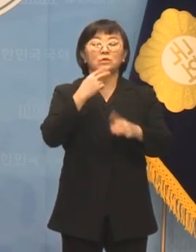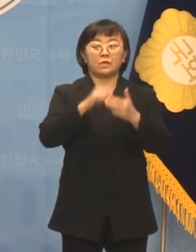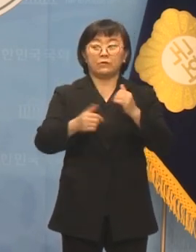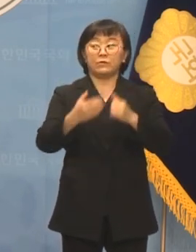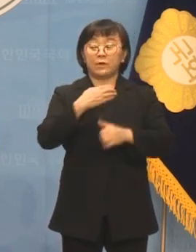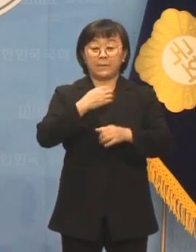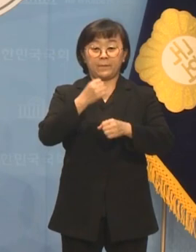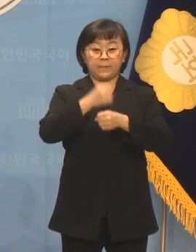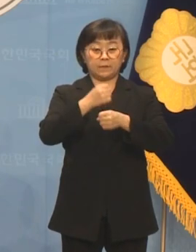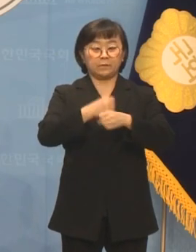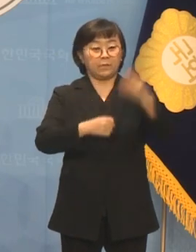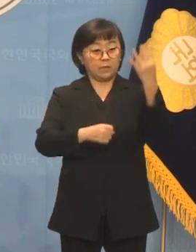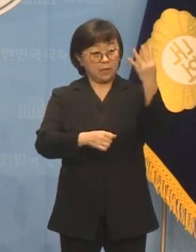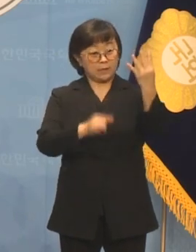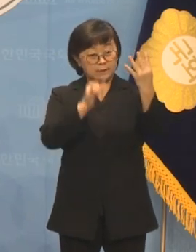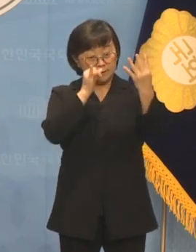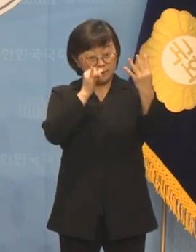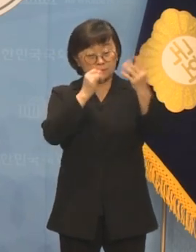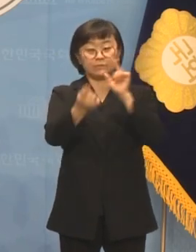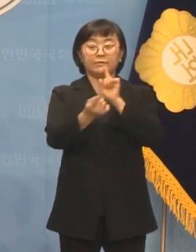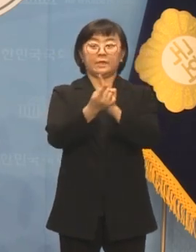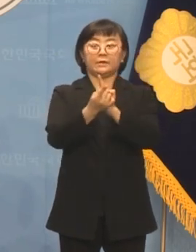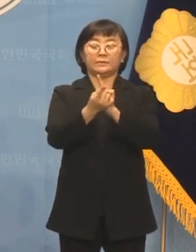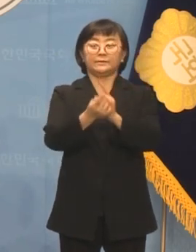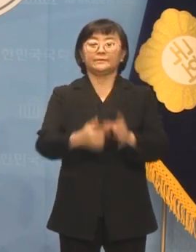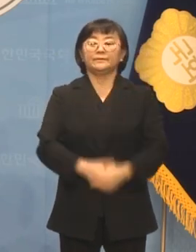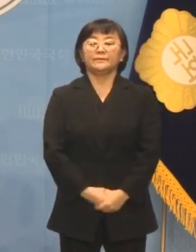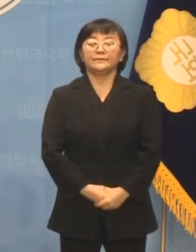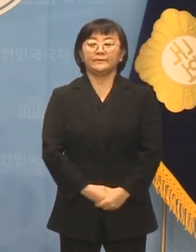네 가지 위협을 마주하고 있습니다.